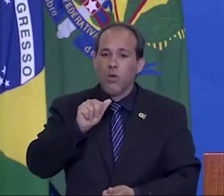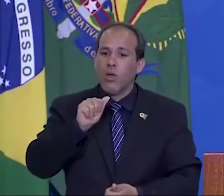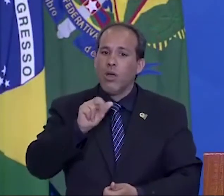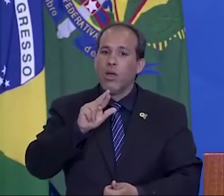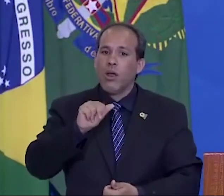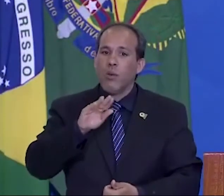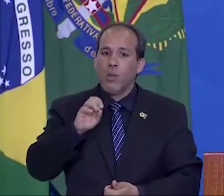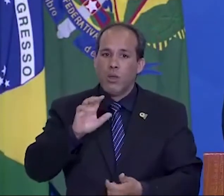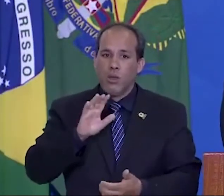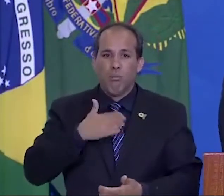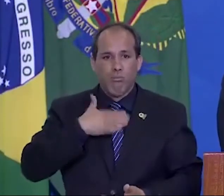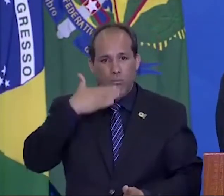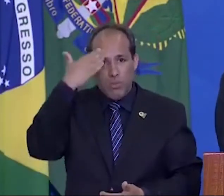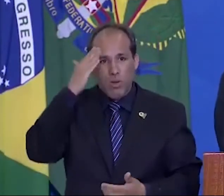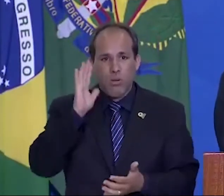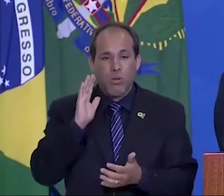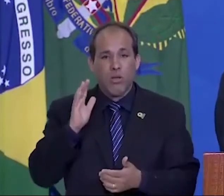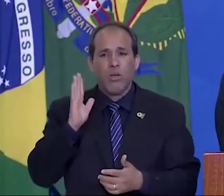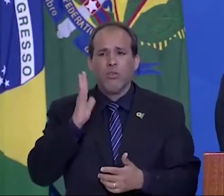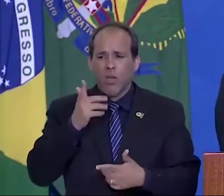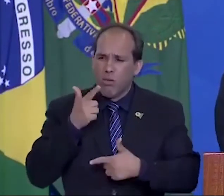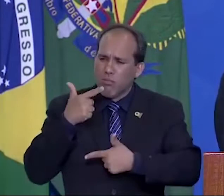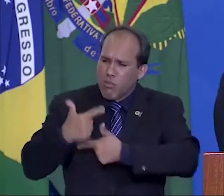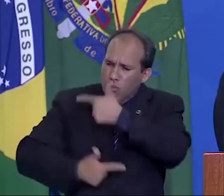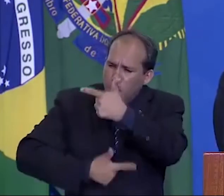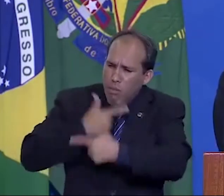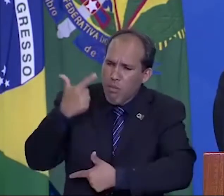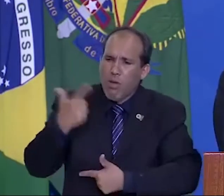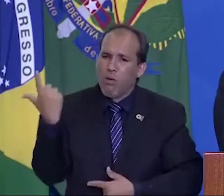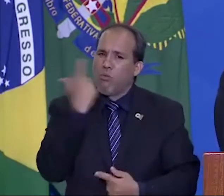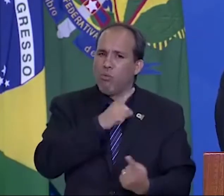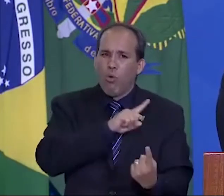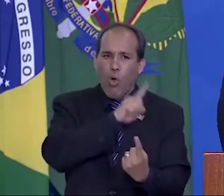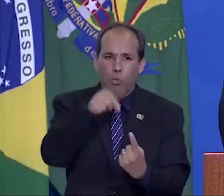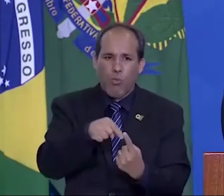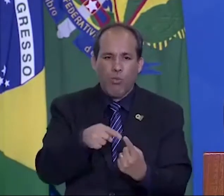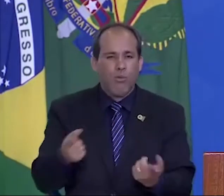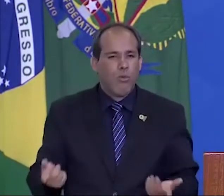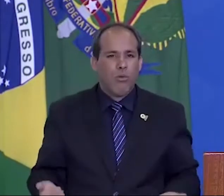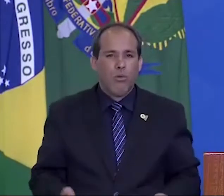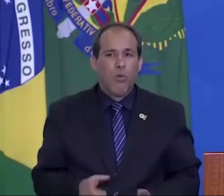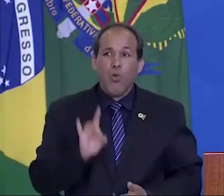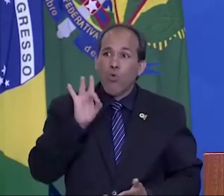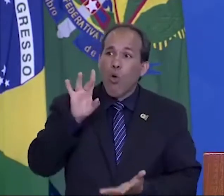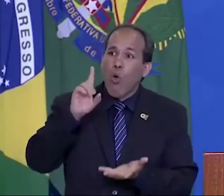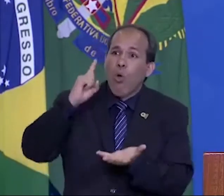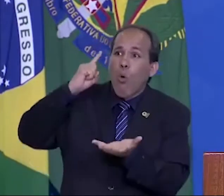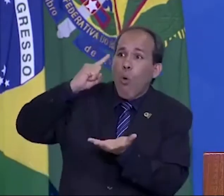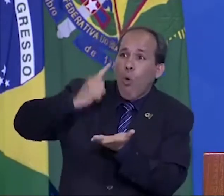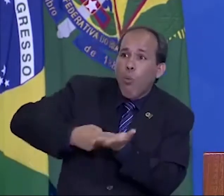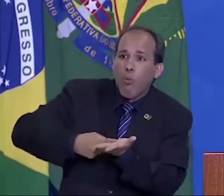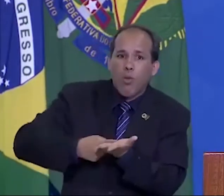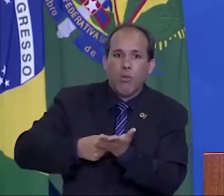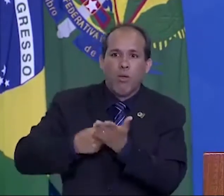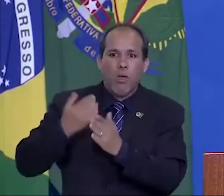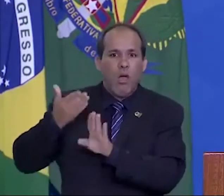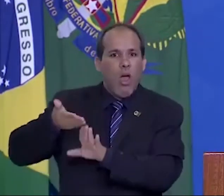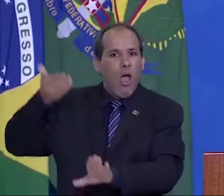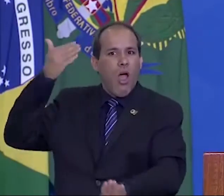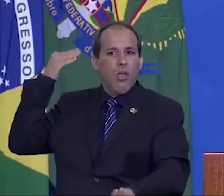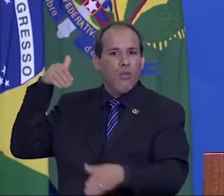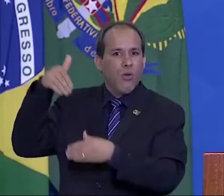Estamos trabalhando para atingir o nosso objetivo. Não basta um compromisso apenas de campanha.